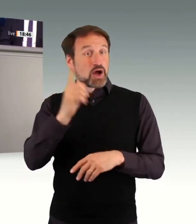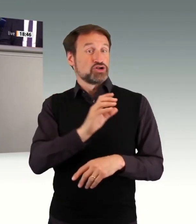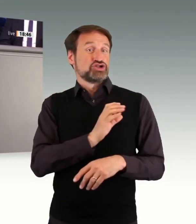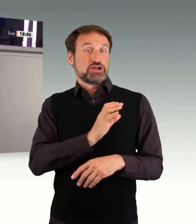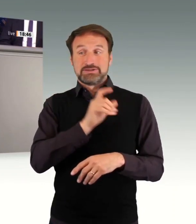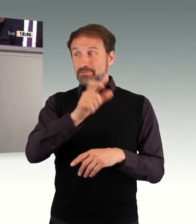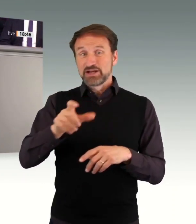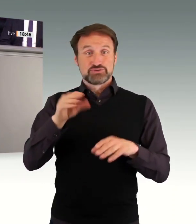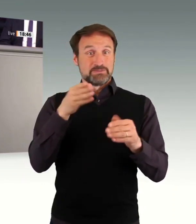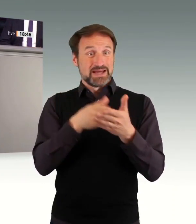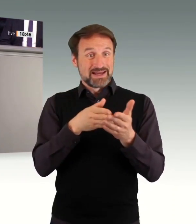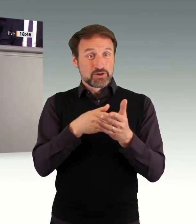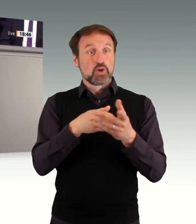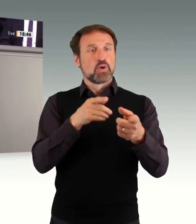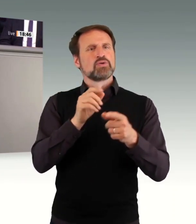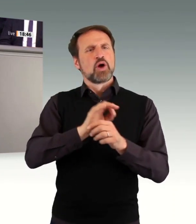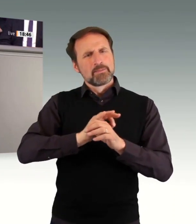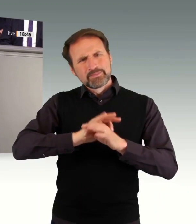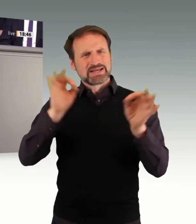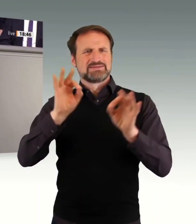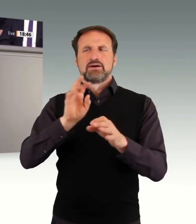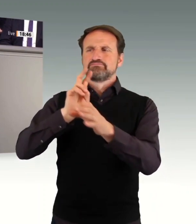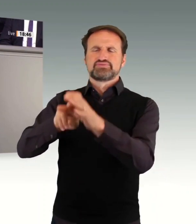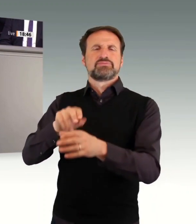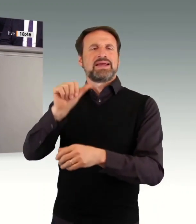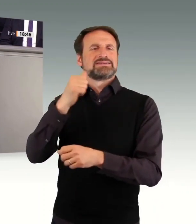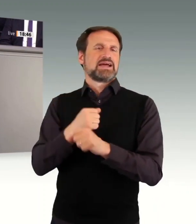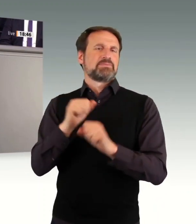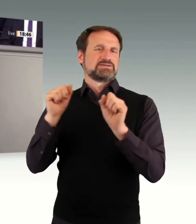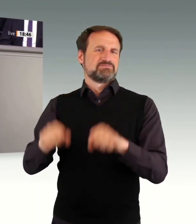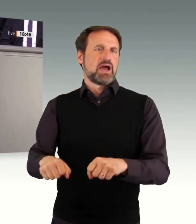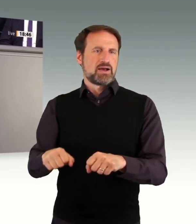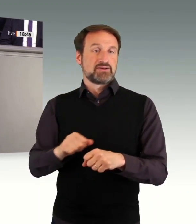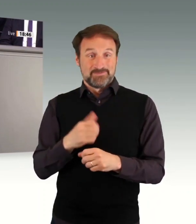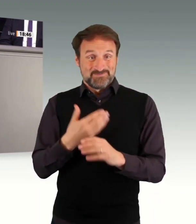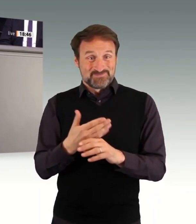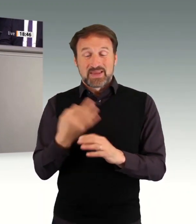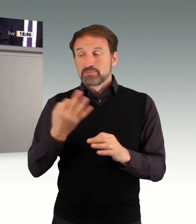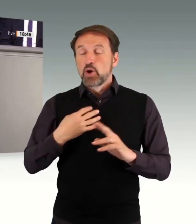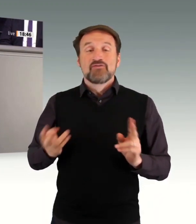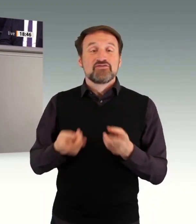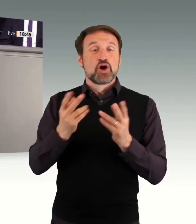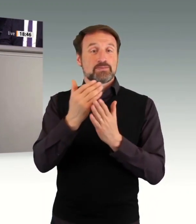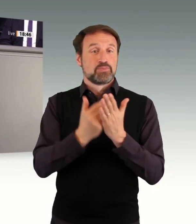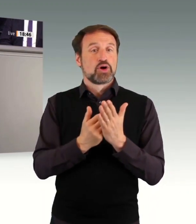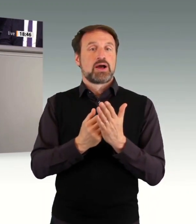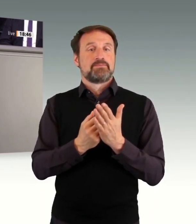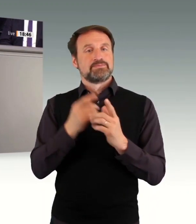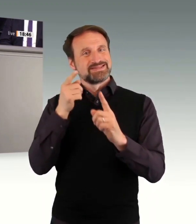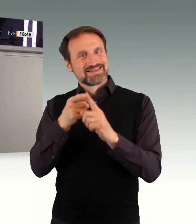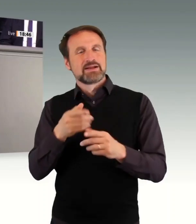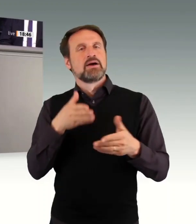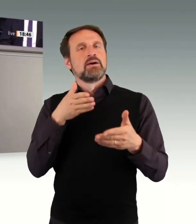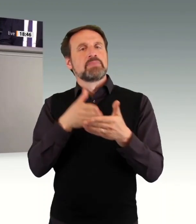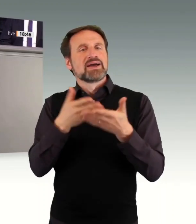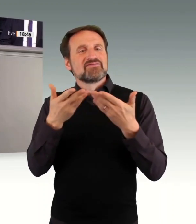Unsere Vorschläge im Antrag Potenziale nutzen, inklusive Arbeitswelt stärken, erhielten von den Sachverständigen